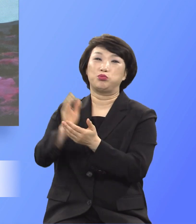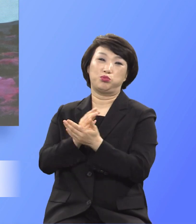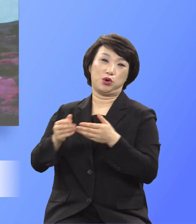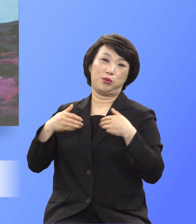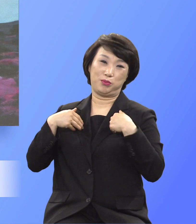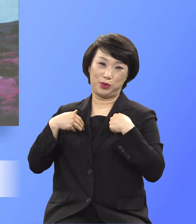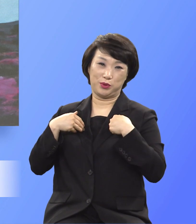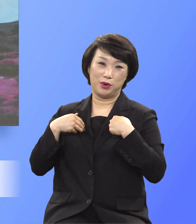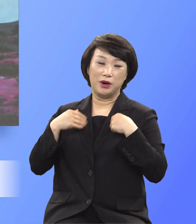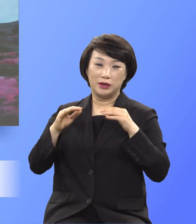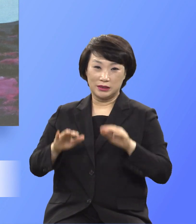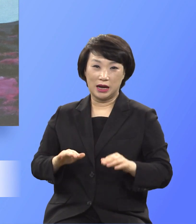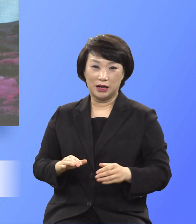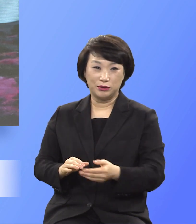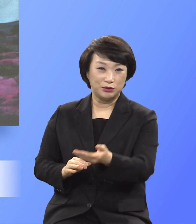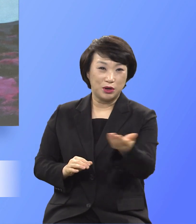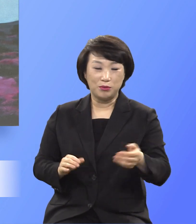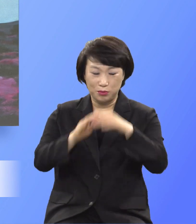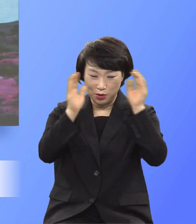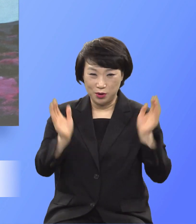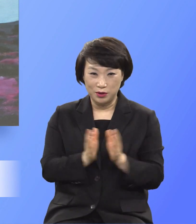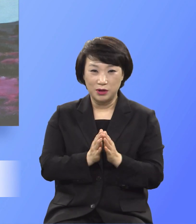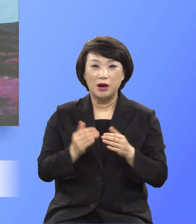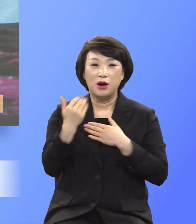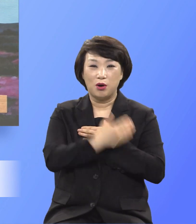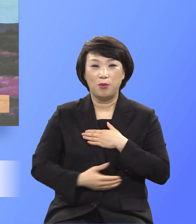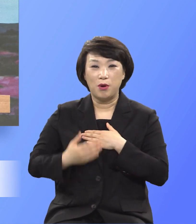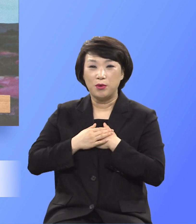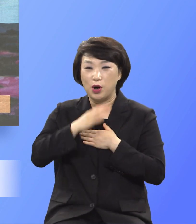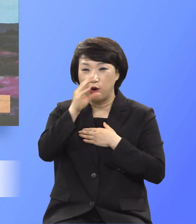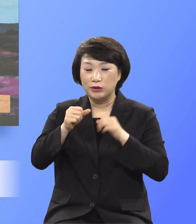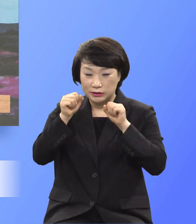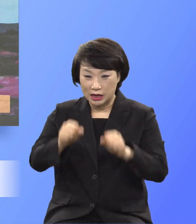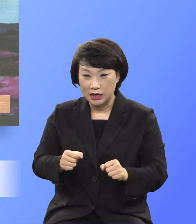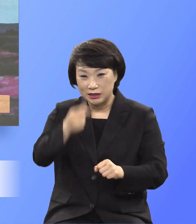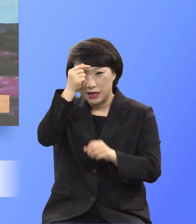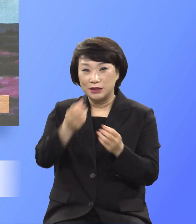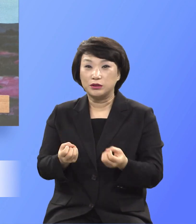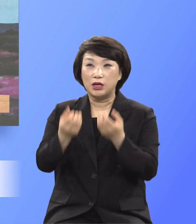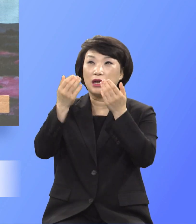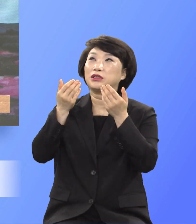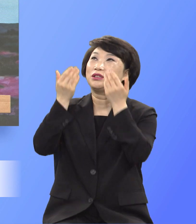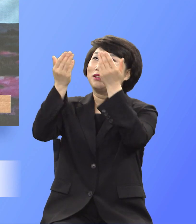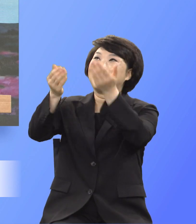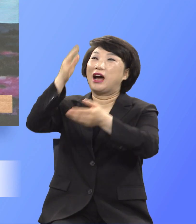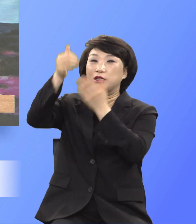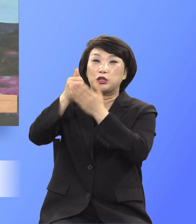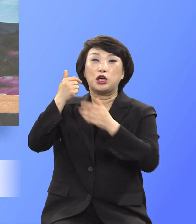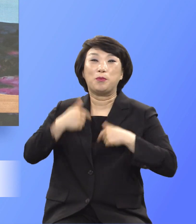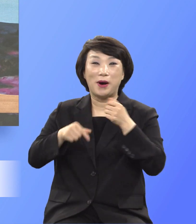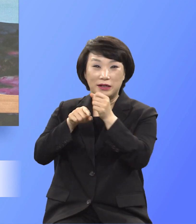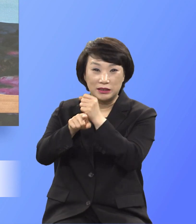분별하라 우리 몸을 고룩한 산 제사로 드리는 것이 하나님의 기뻐하시는 뜻이 무엇이라면서